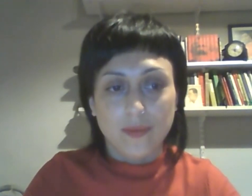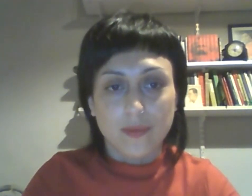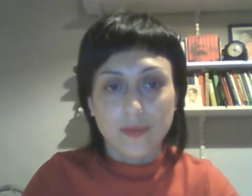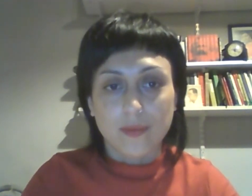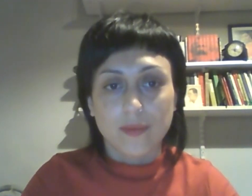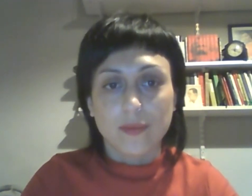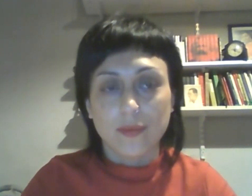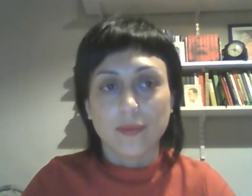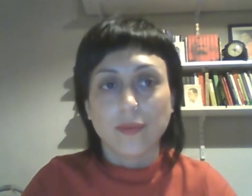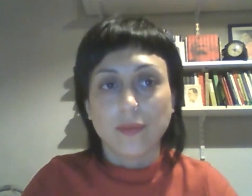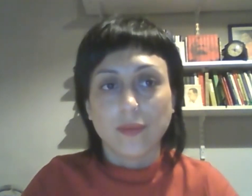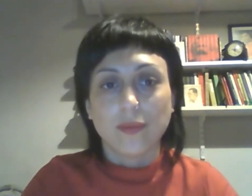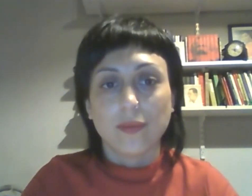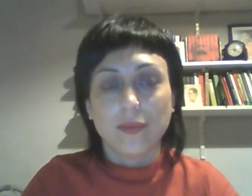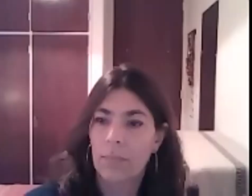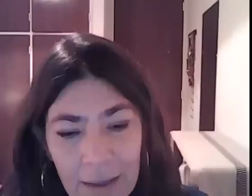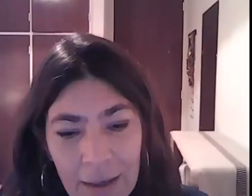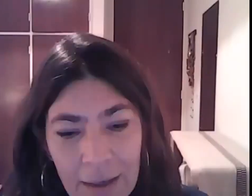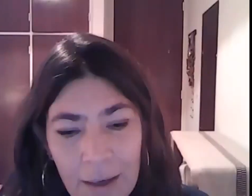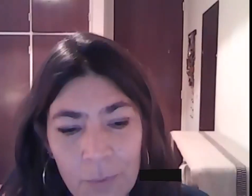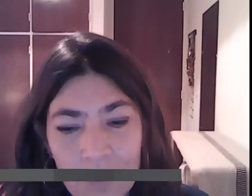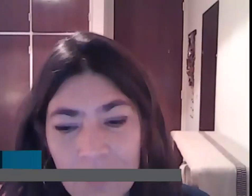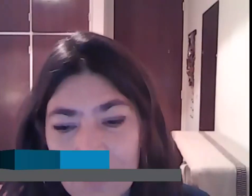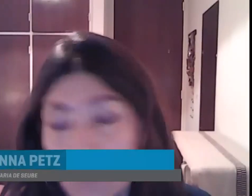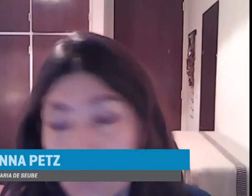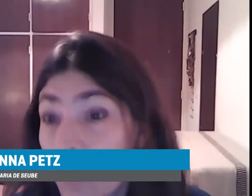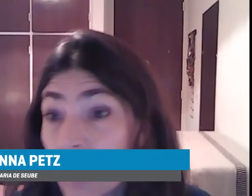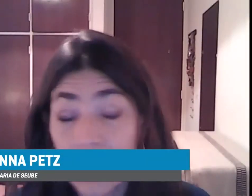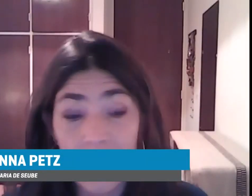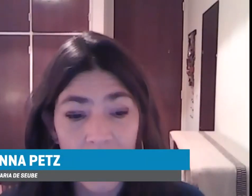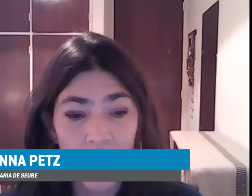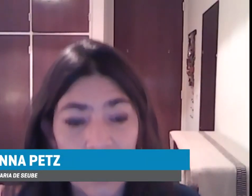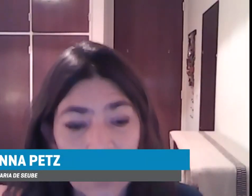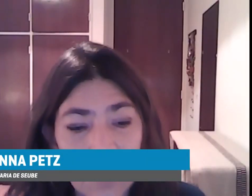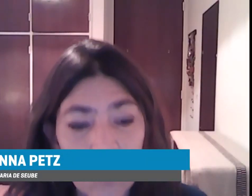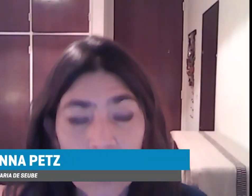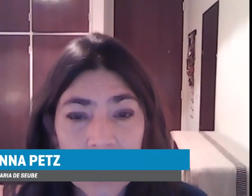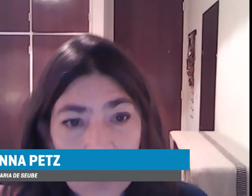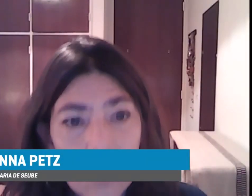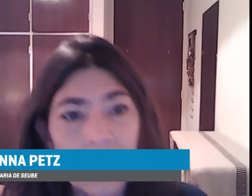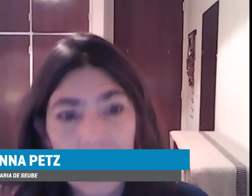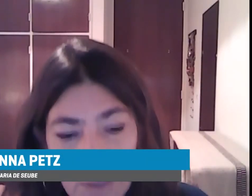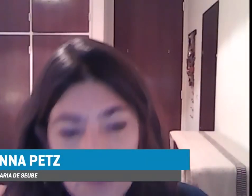nada más y nada menos que un esfuerzo, digamos, de publicación, en articulación con la